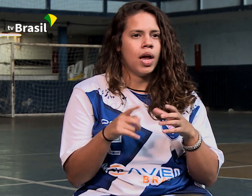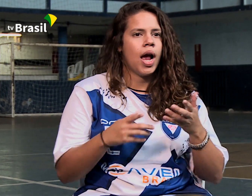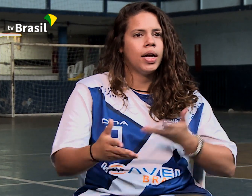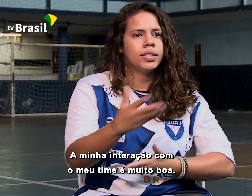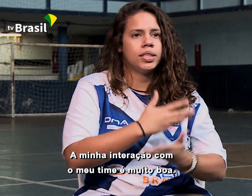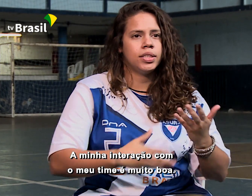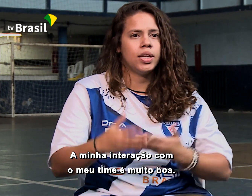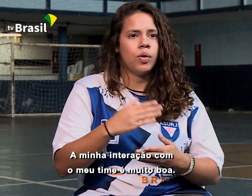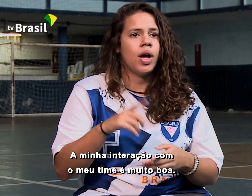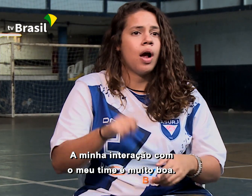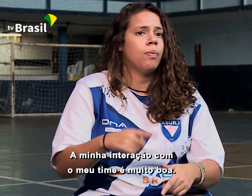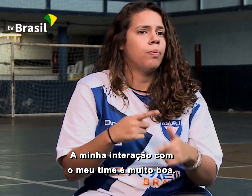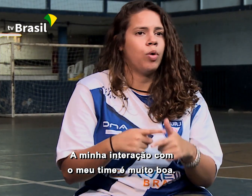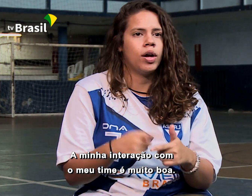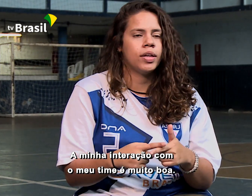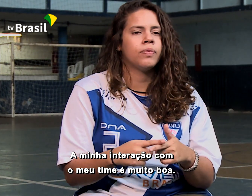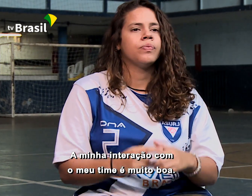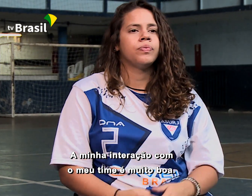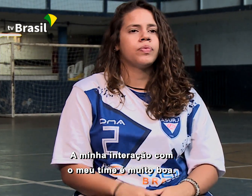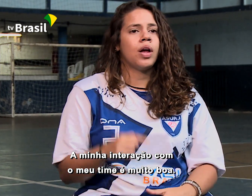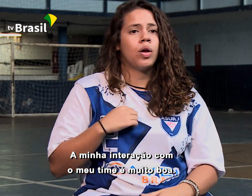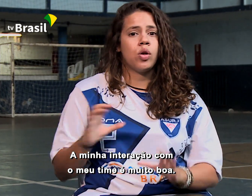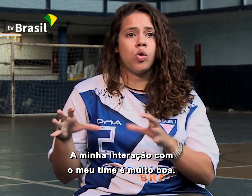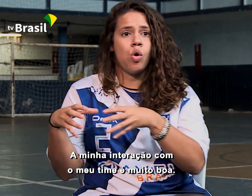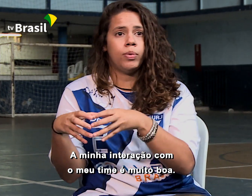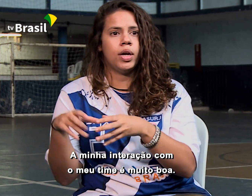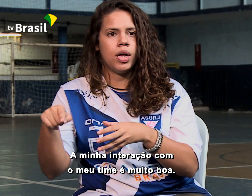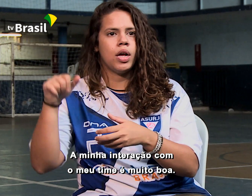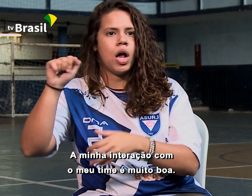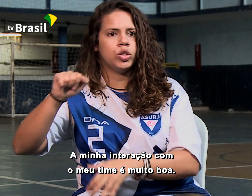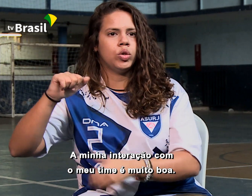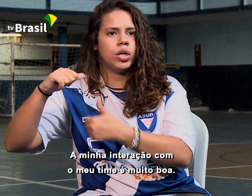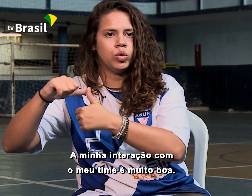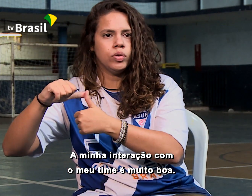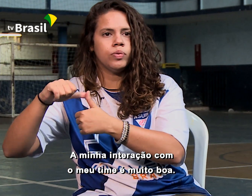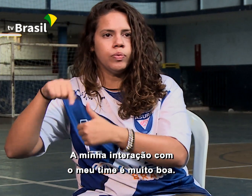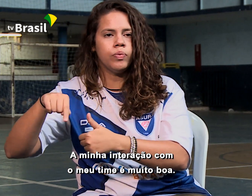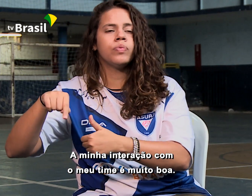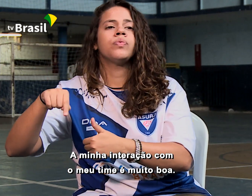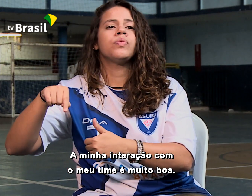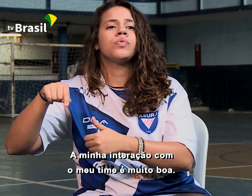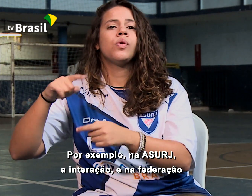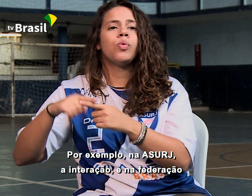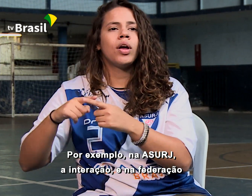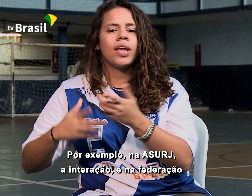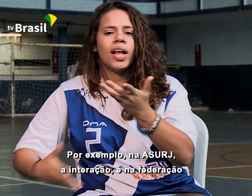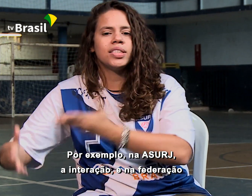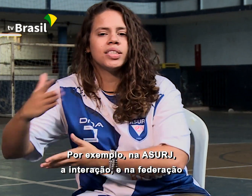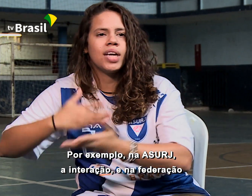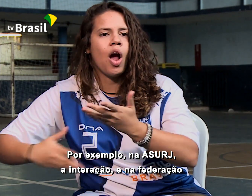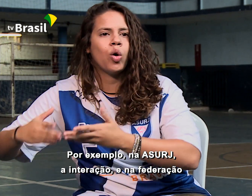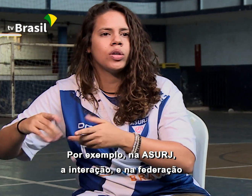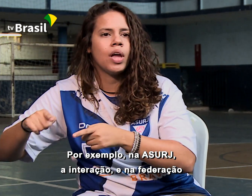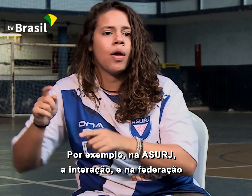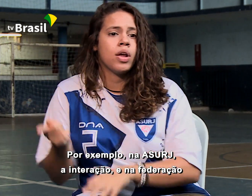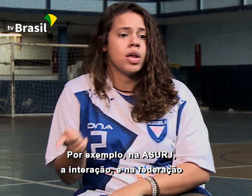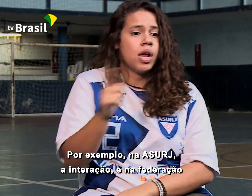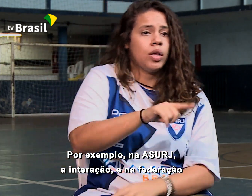A minha interação com o time é muito boa. Por exemplo, na SUG, a